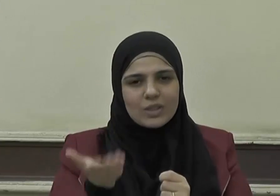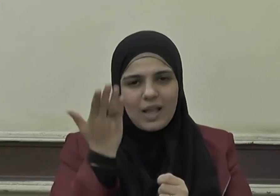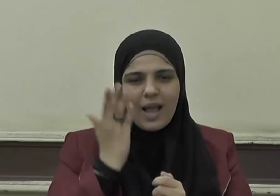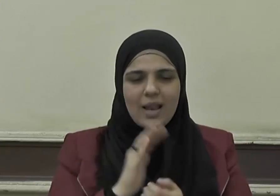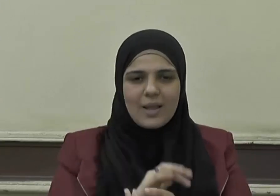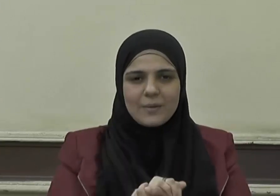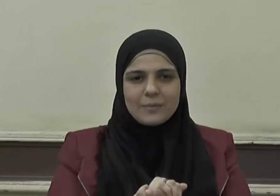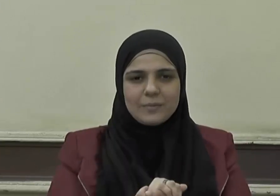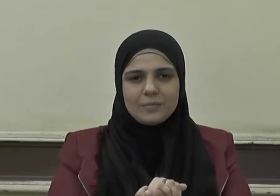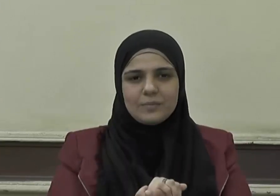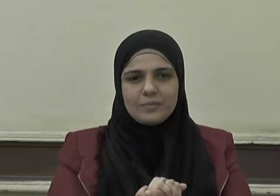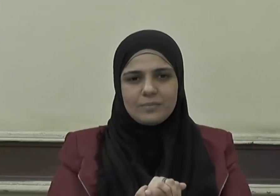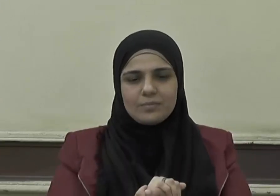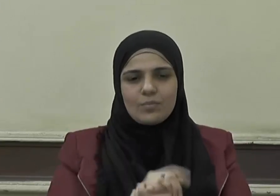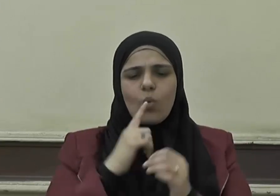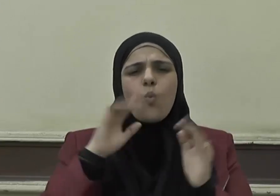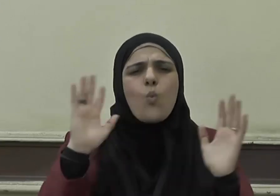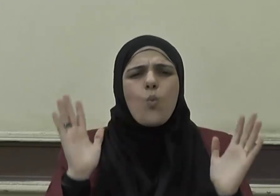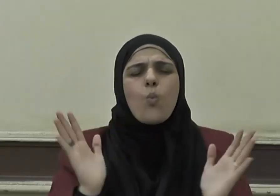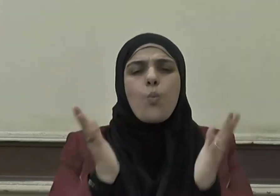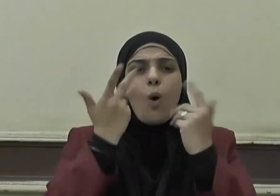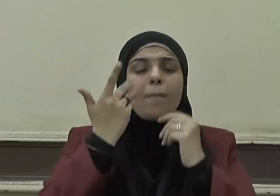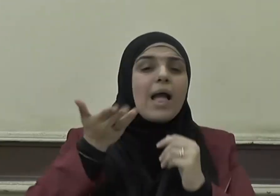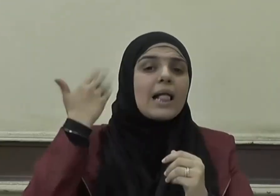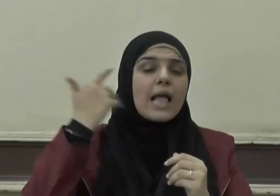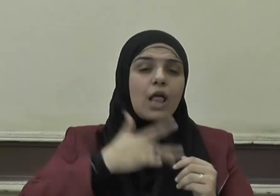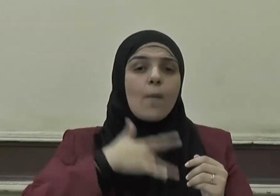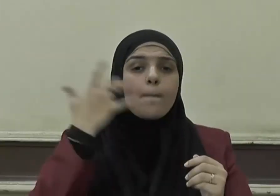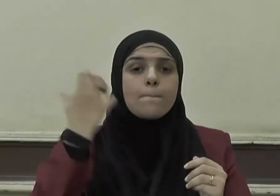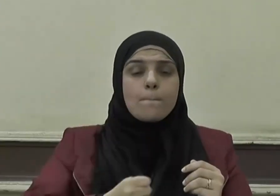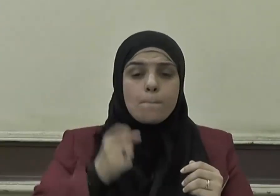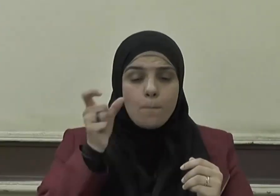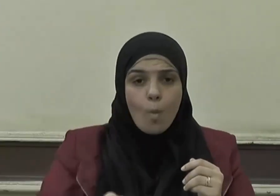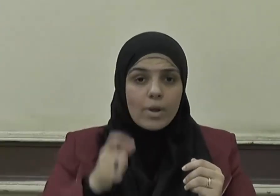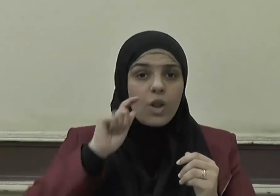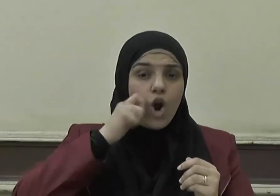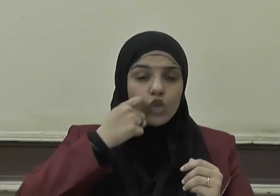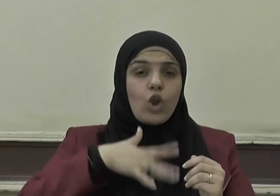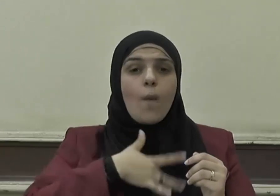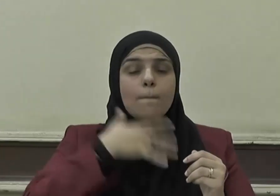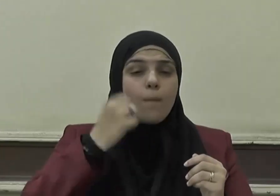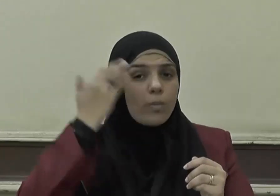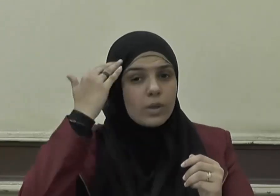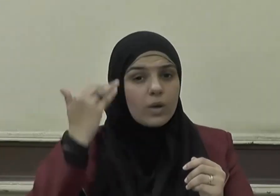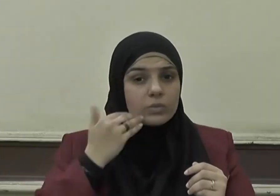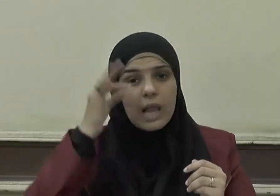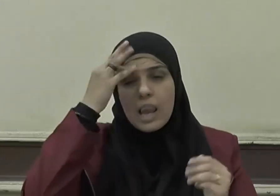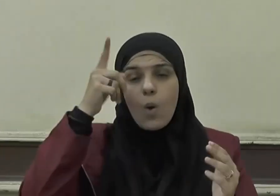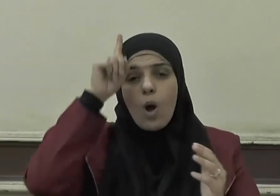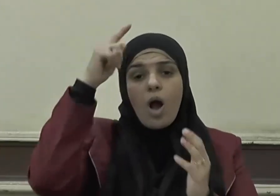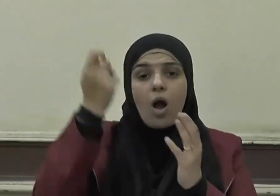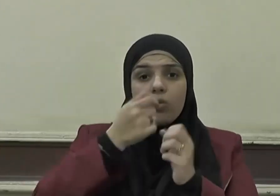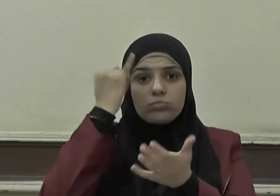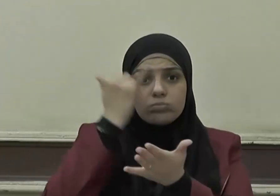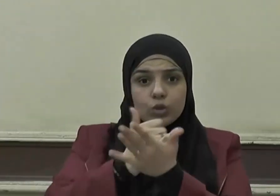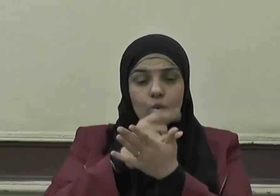وتعالى وما كان لمؤمن ولا مؤمنة إذا قضى الله ورسوله